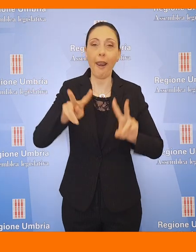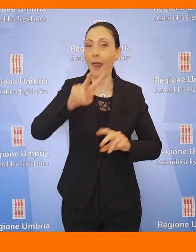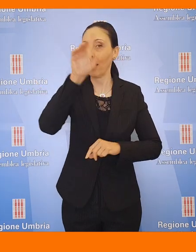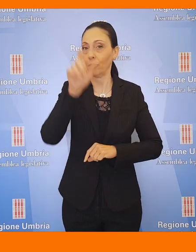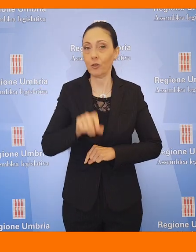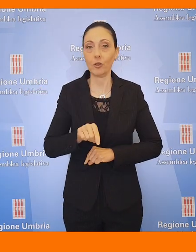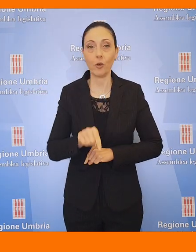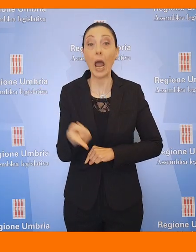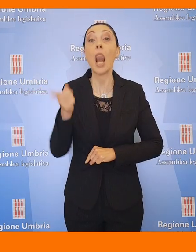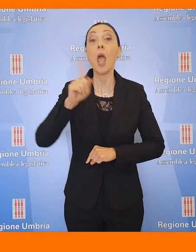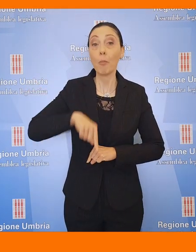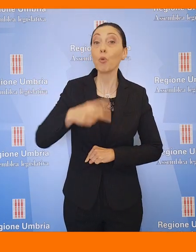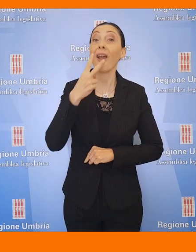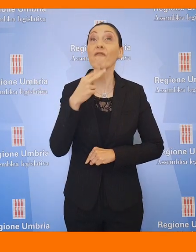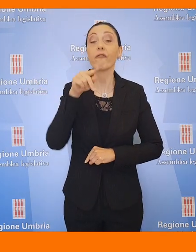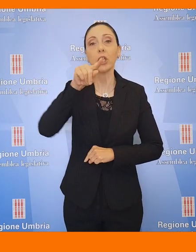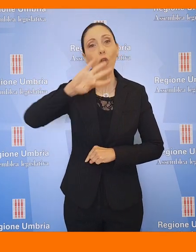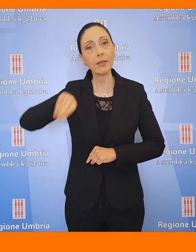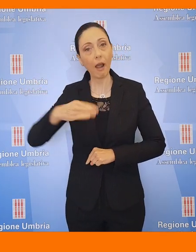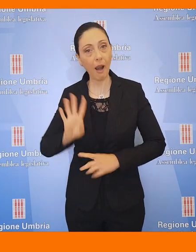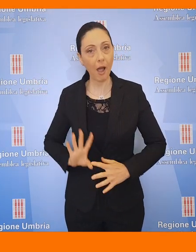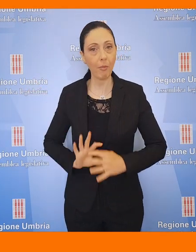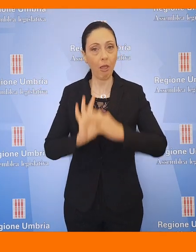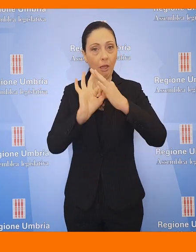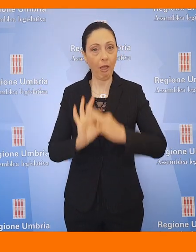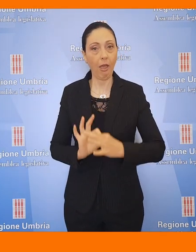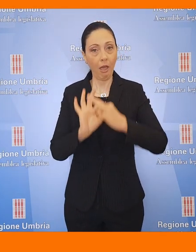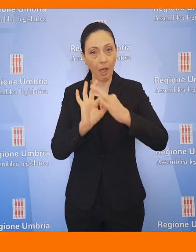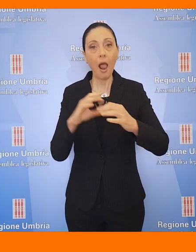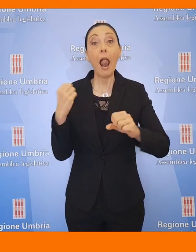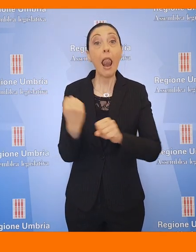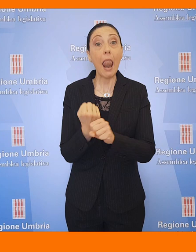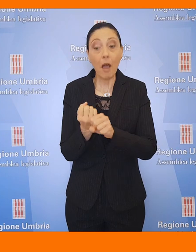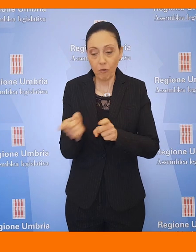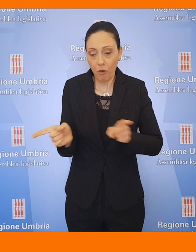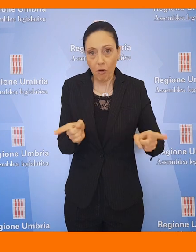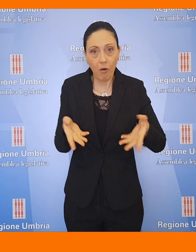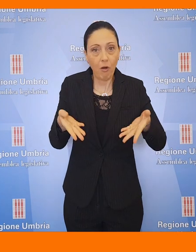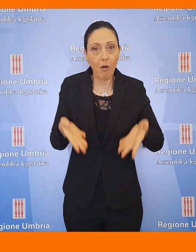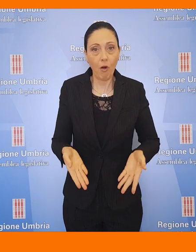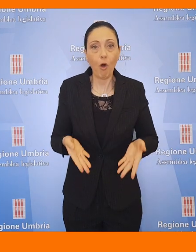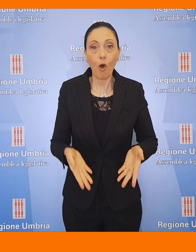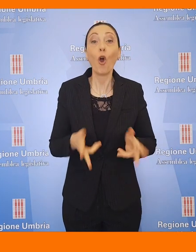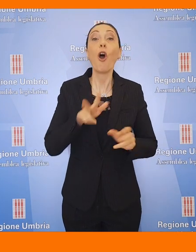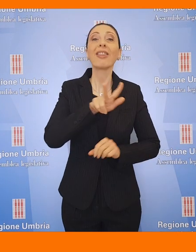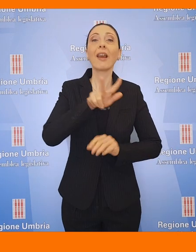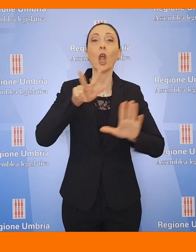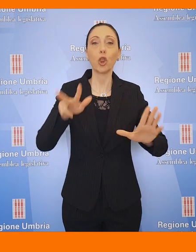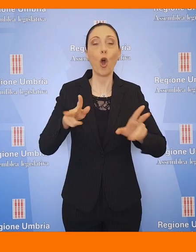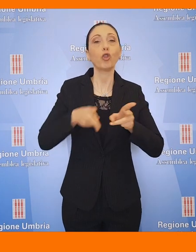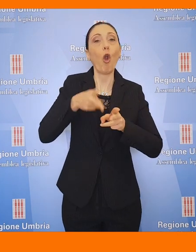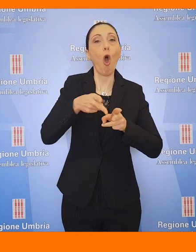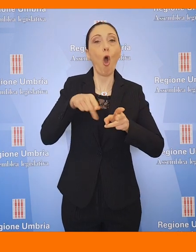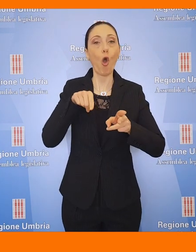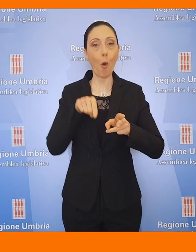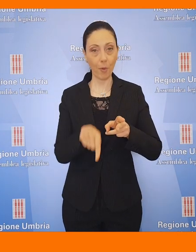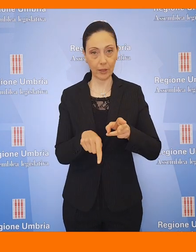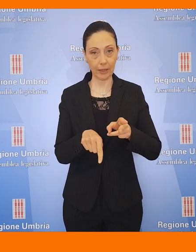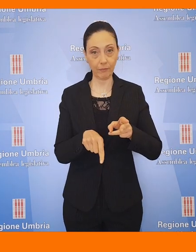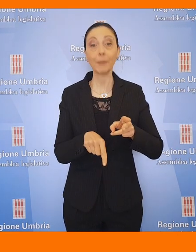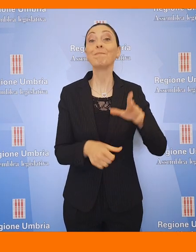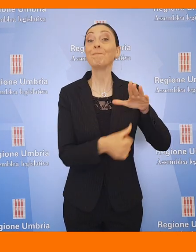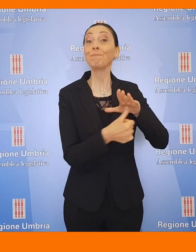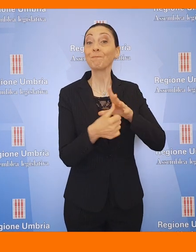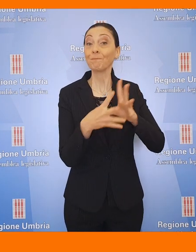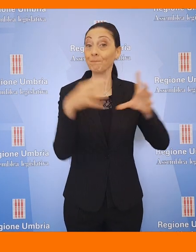comprendente Vicenza e Napoli, riuscendo a lavorare contemporaneamente su 38 locomotive. Il personale interno è